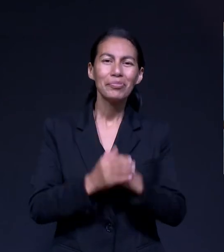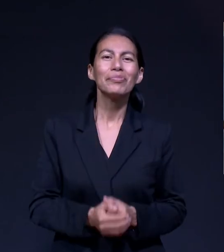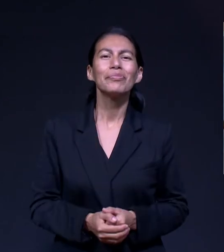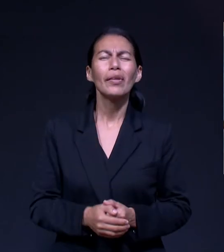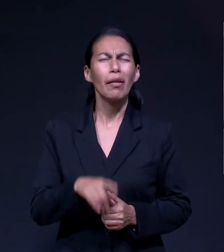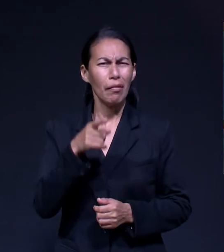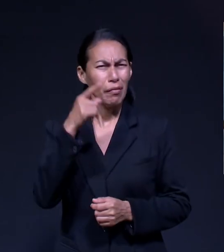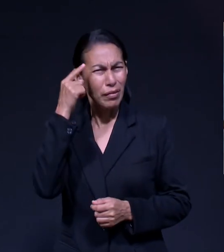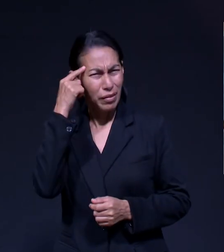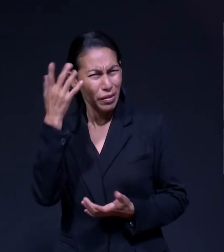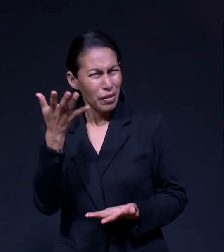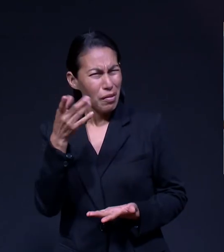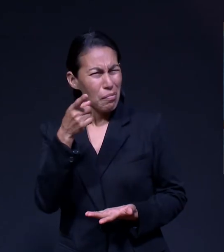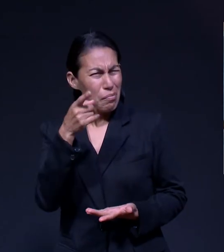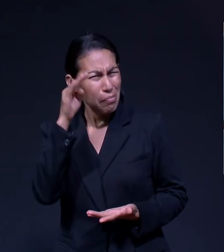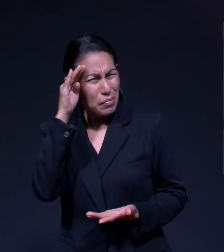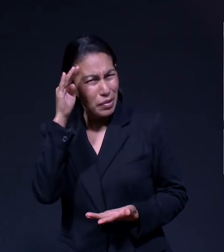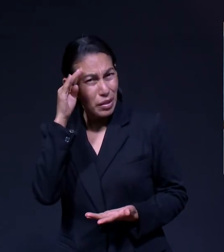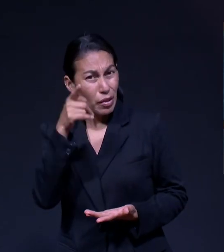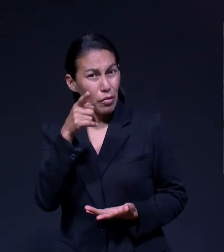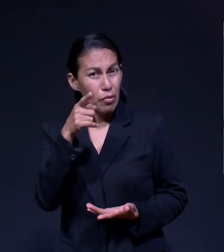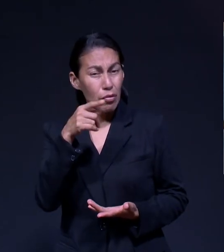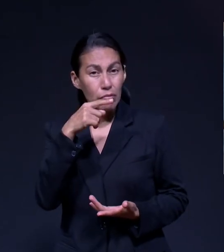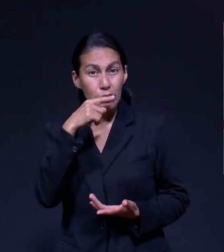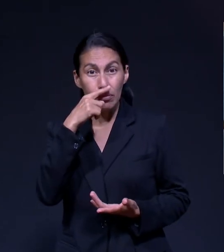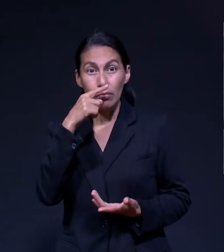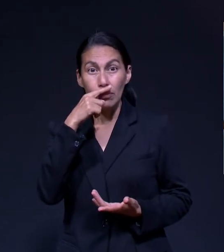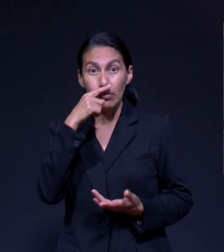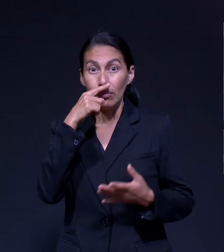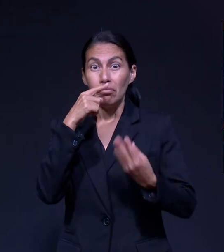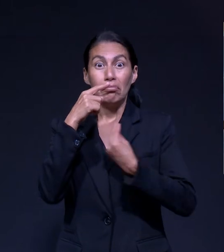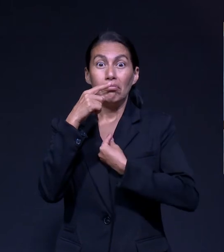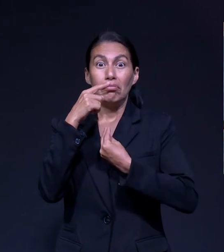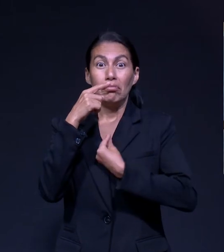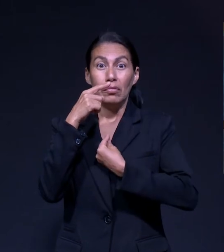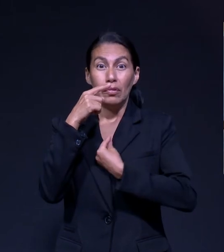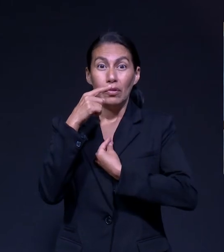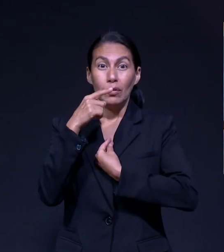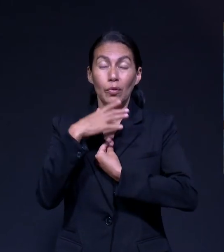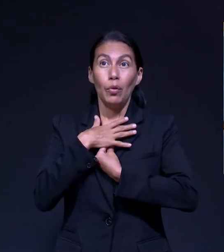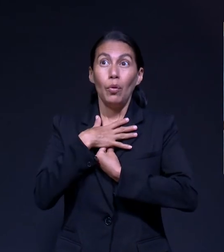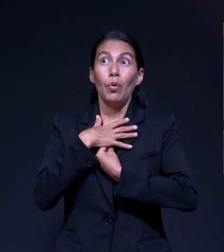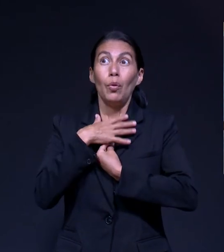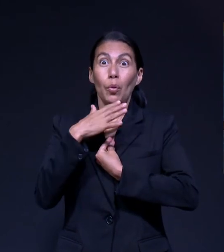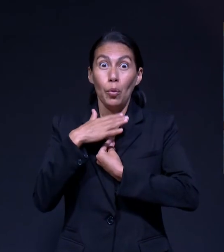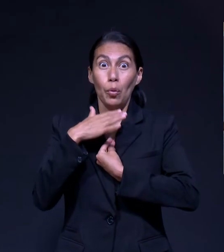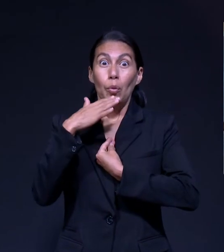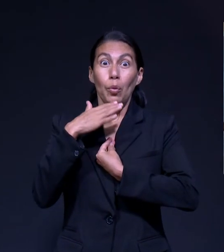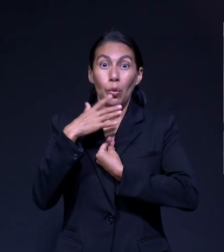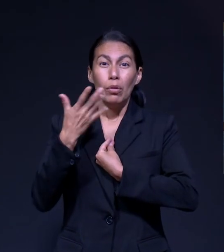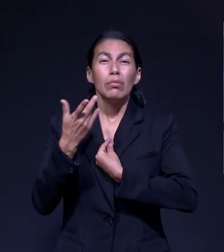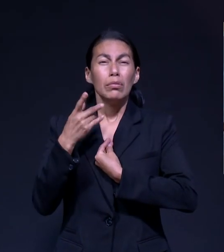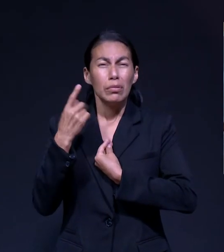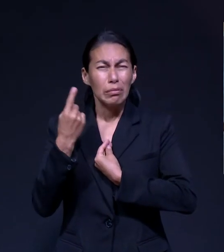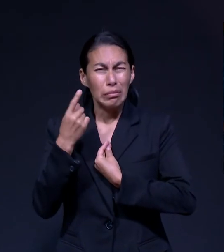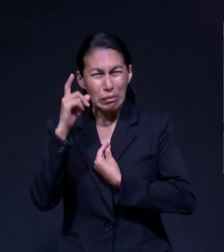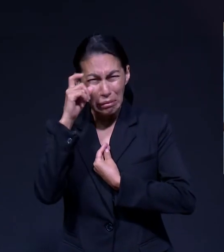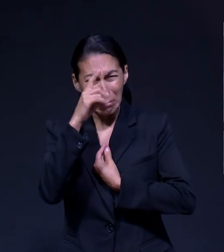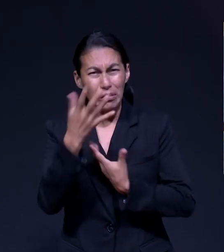respirar, intenta no respirar. ¿Qué pasa en esos momentos? Ahora con esta pandemia hay